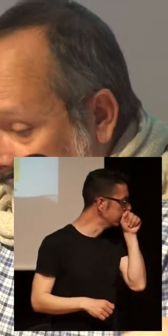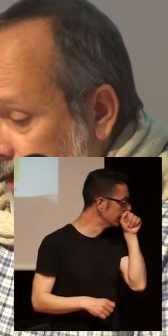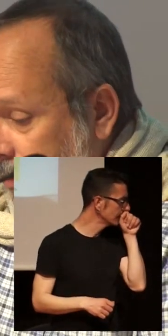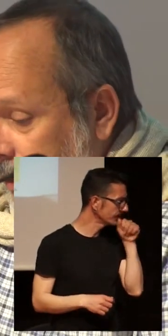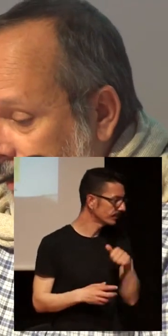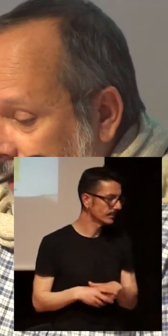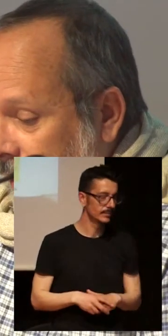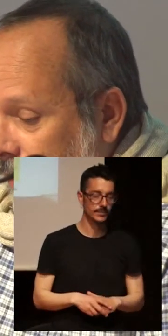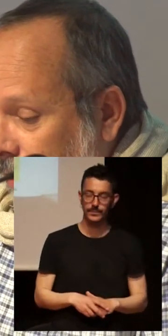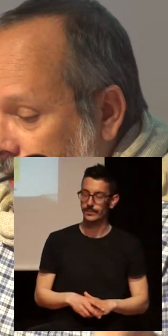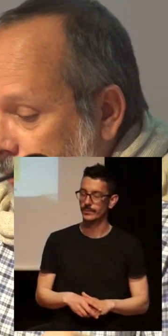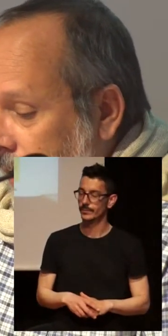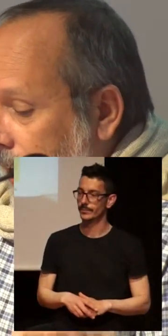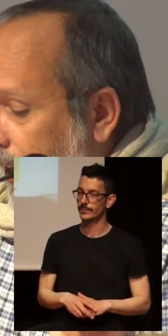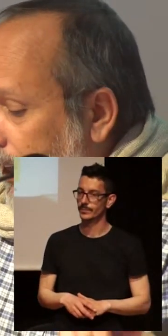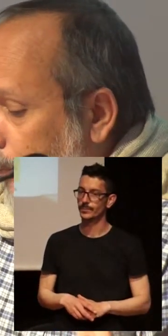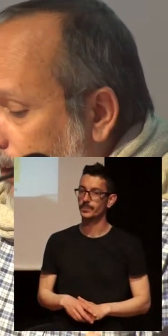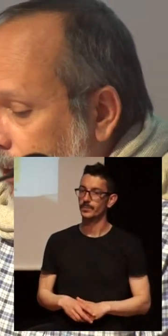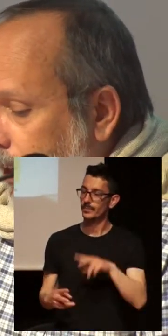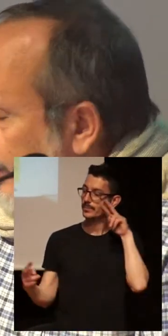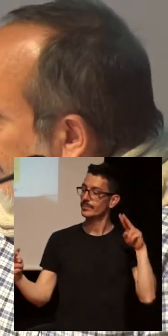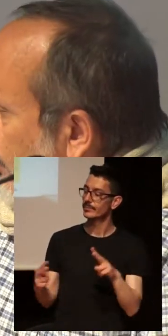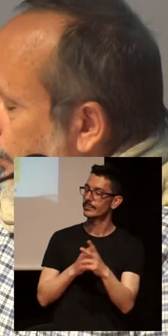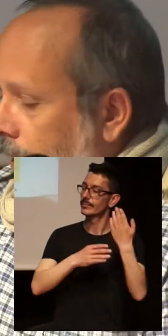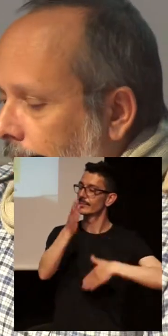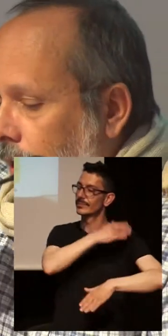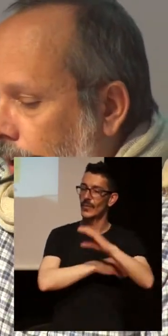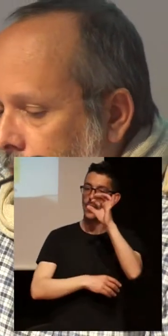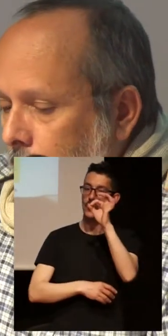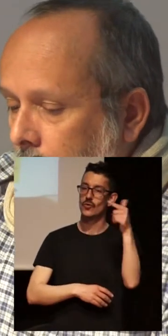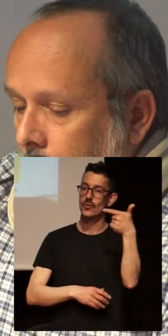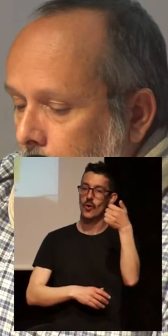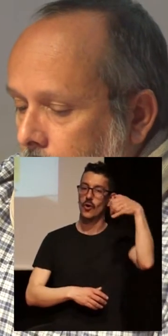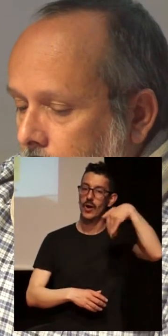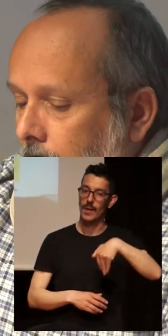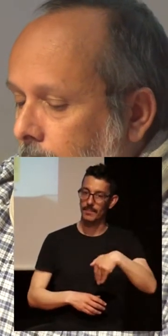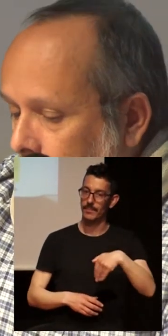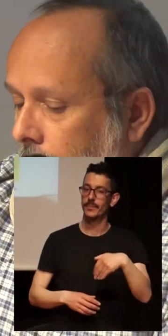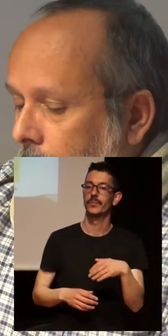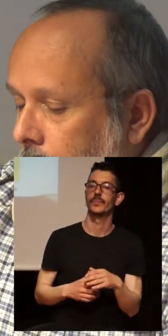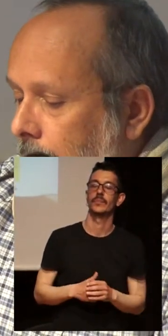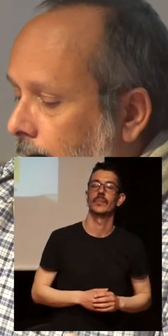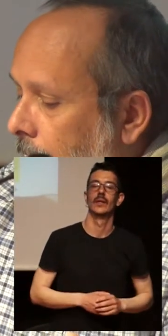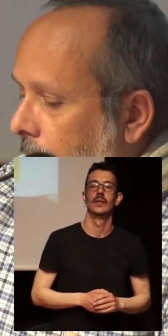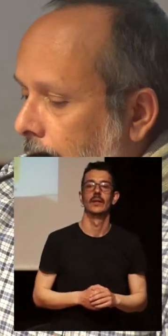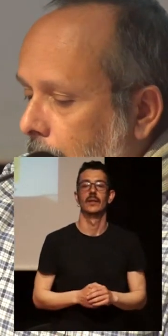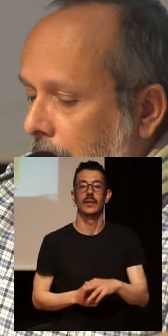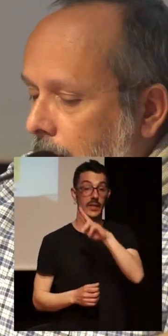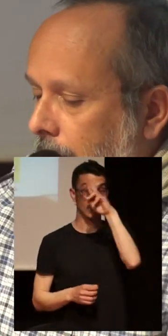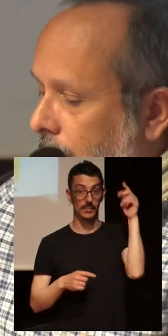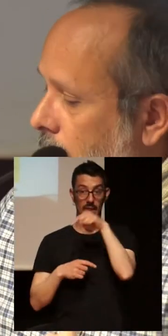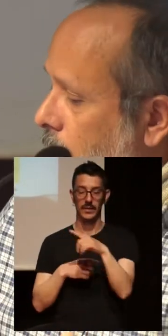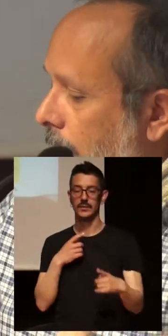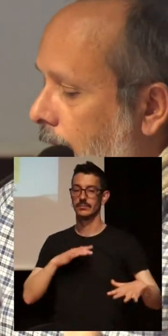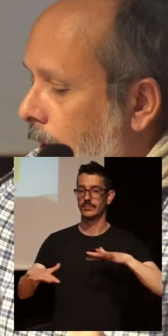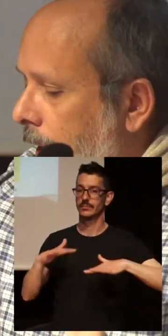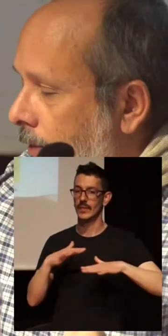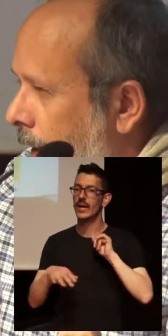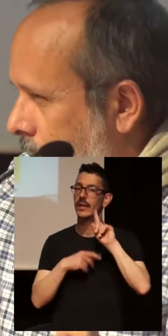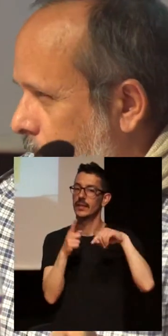gays en COA y a partir de ahí ha estado en la Comunidad de Madrid y ahora en el ministerio, siendo una tarea excelente que